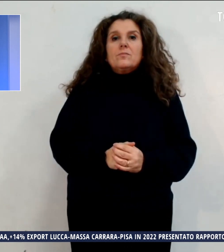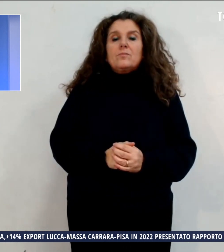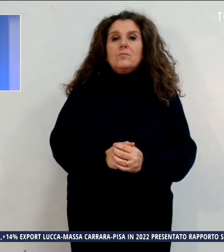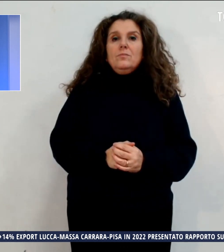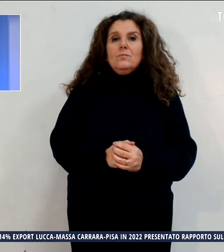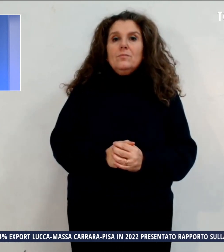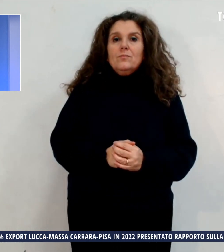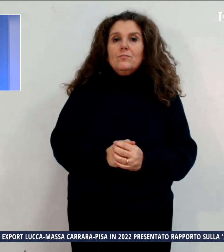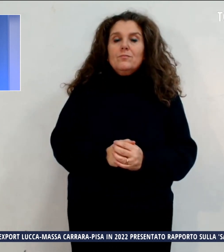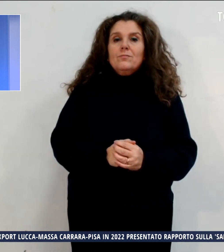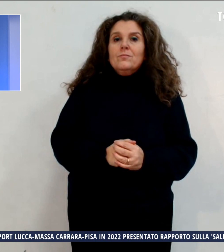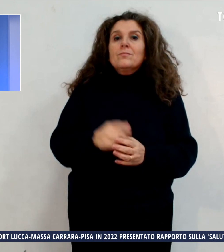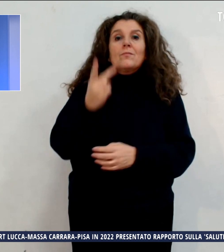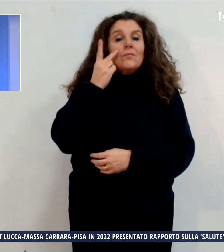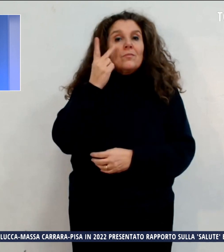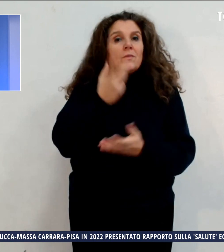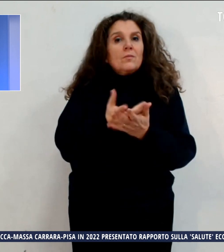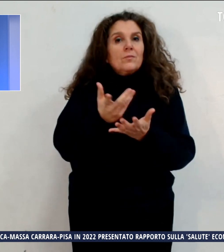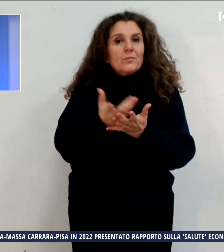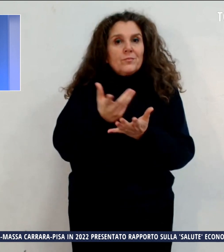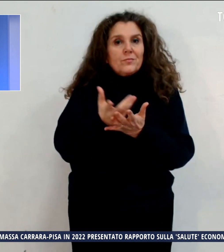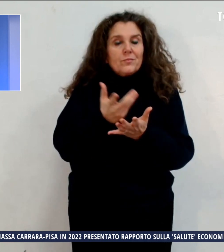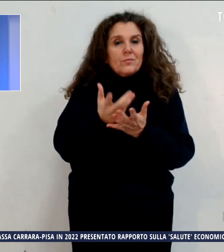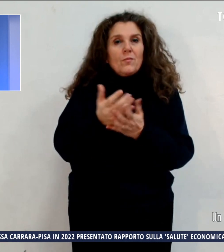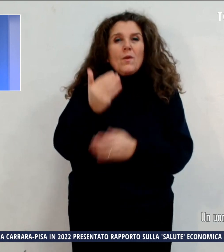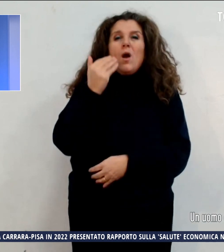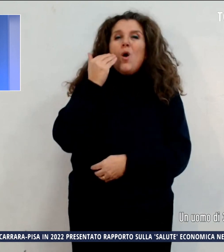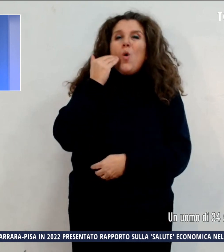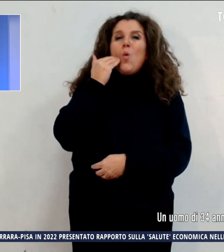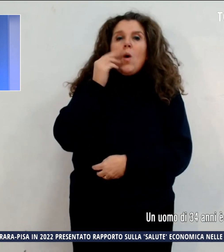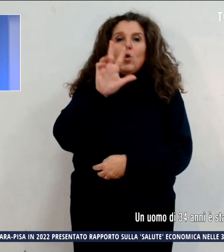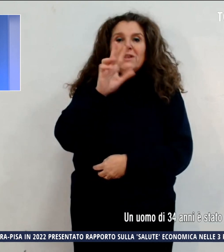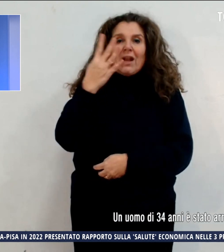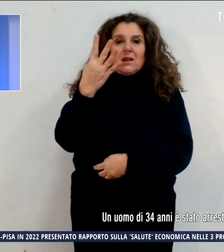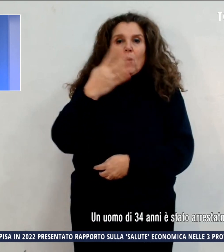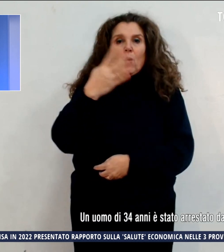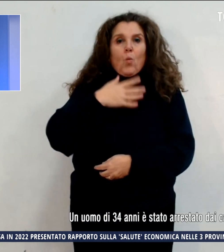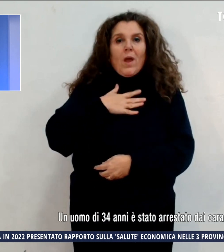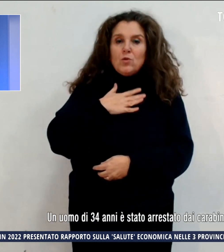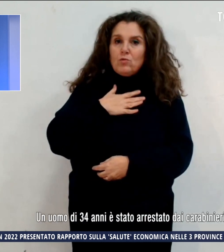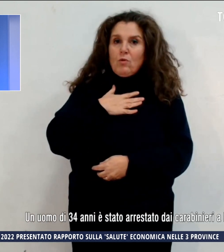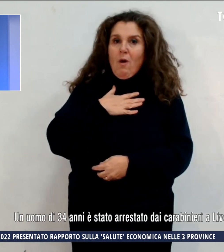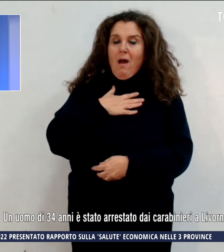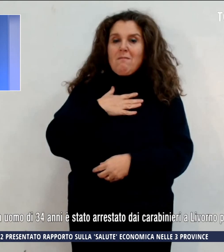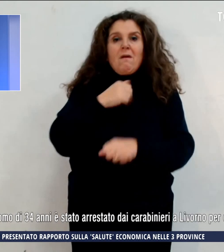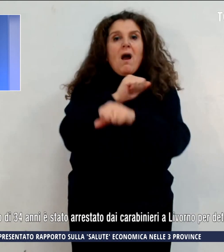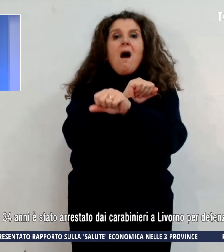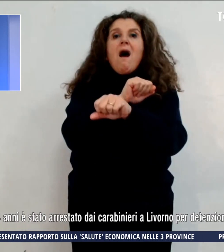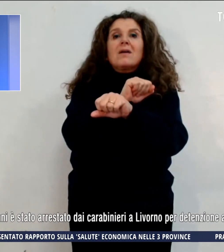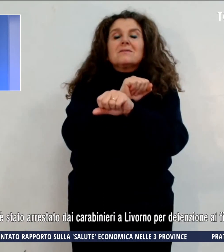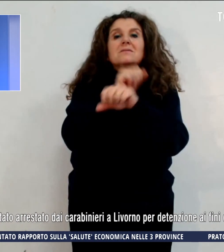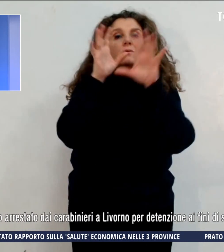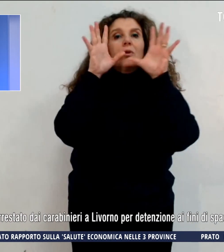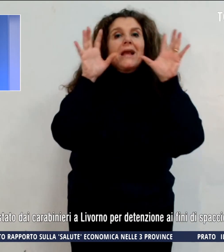Continuiamo con la cronaca. Un uomo di 34 anni è stato arrestato dai carabinieri